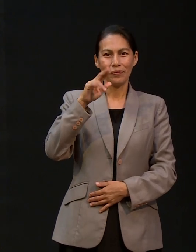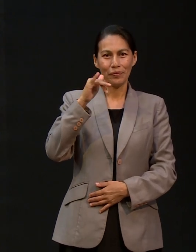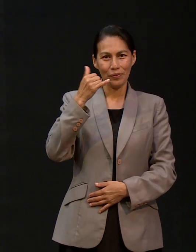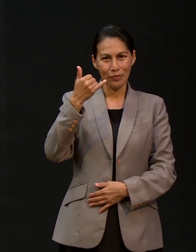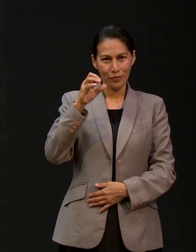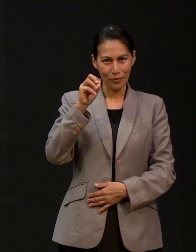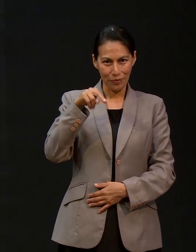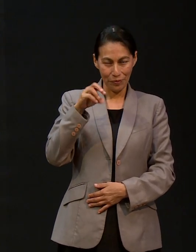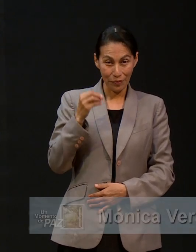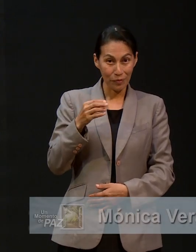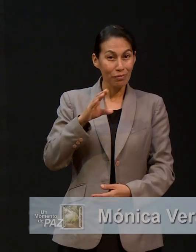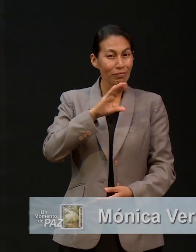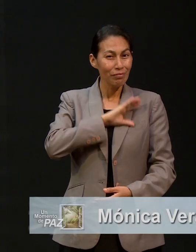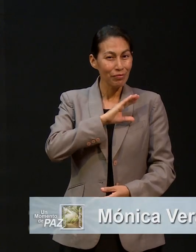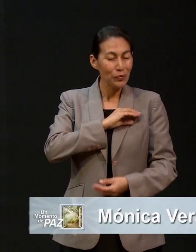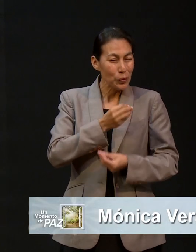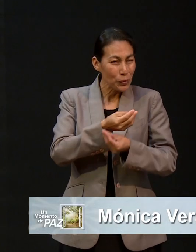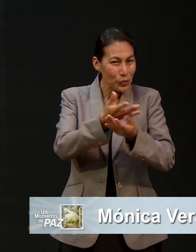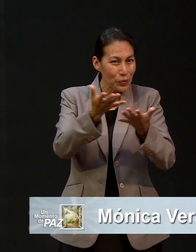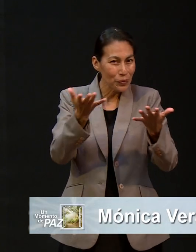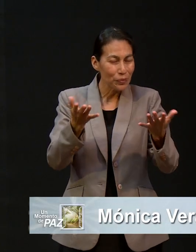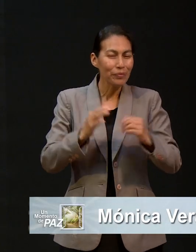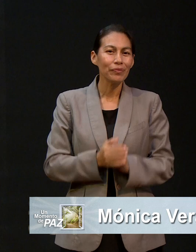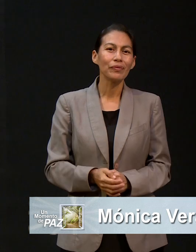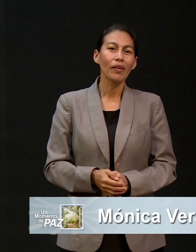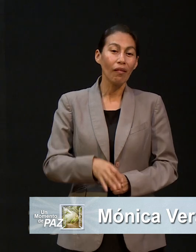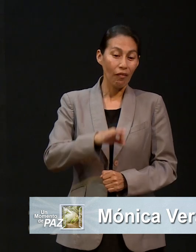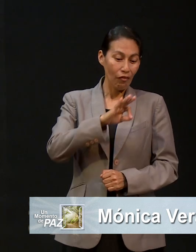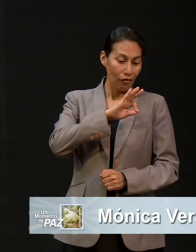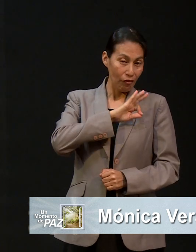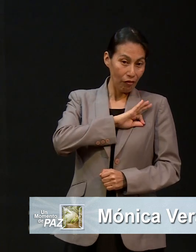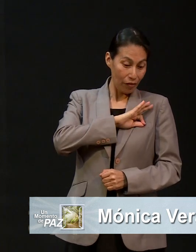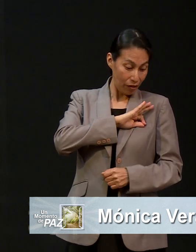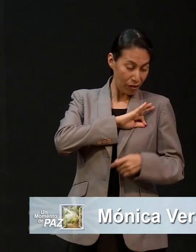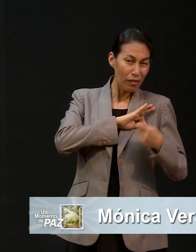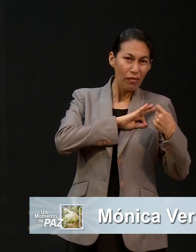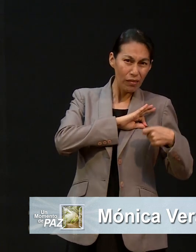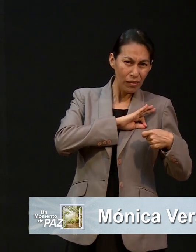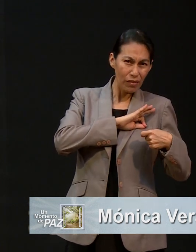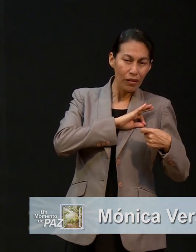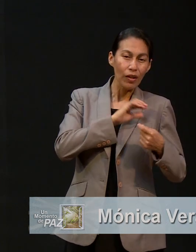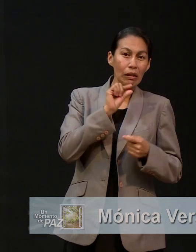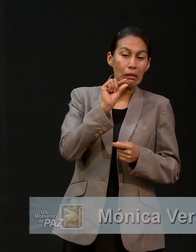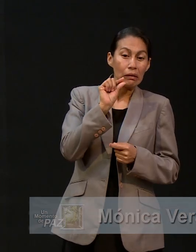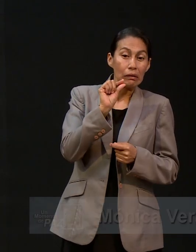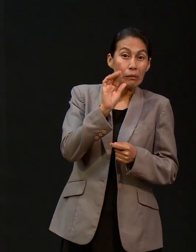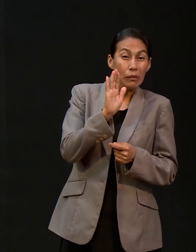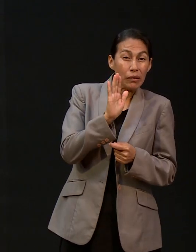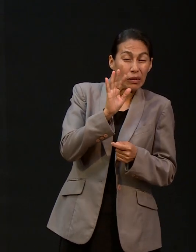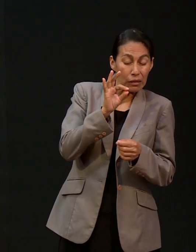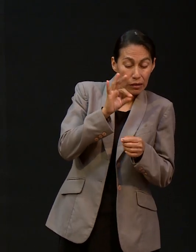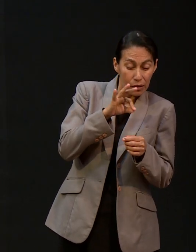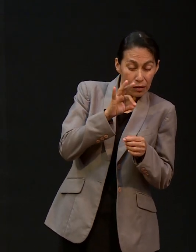cariño. La fe es como una pequeña semilla que debemos ir